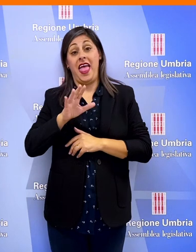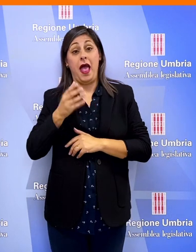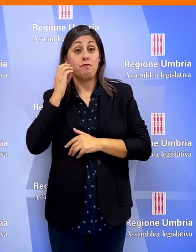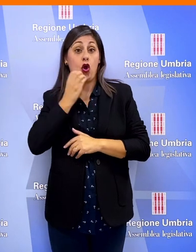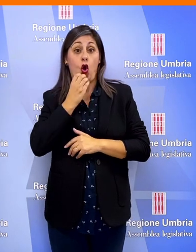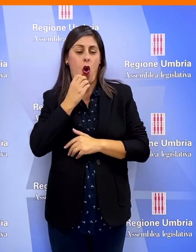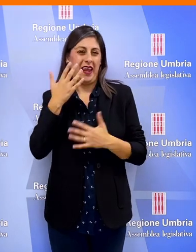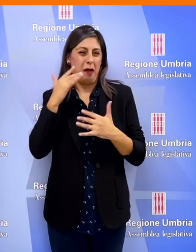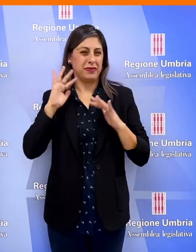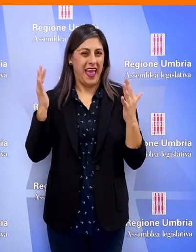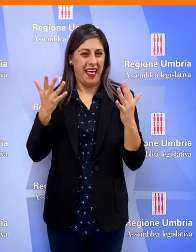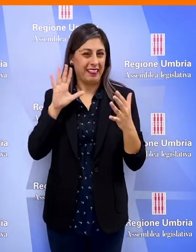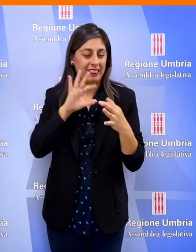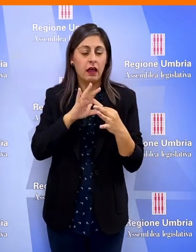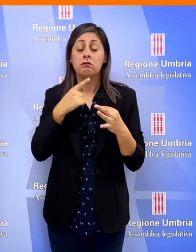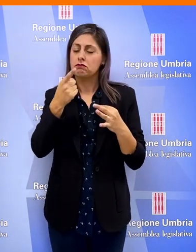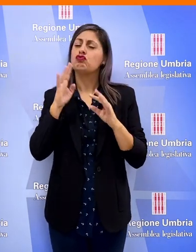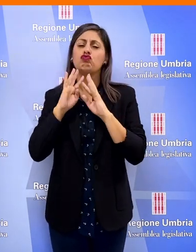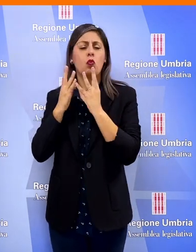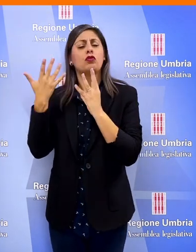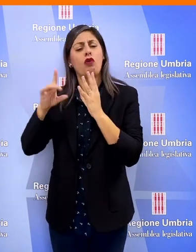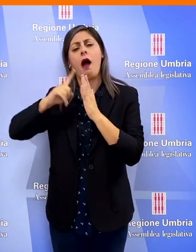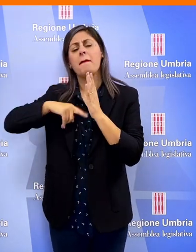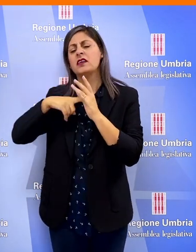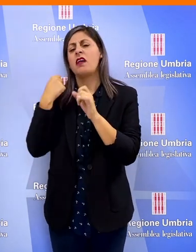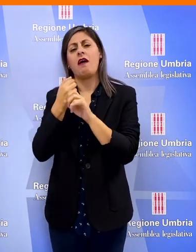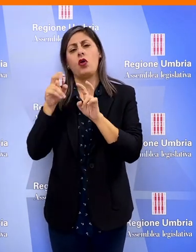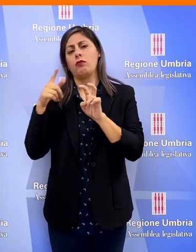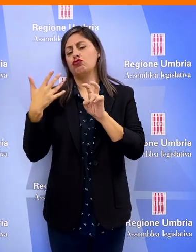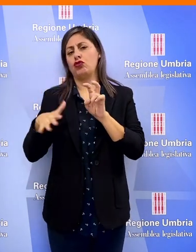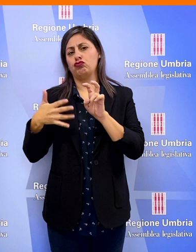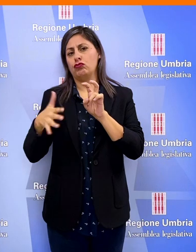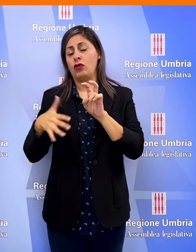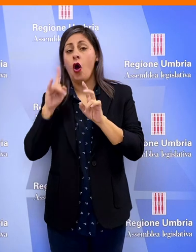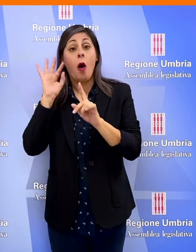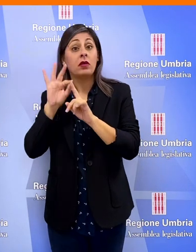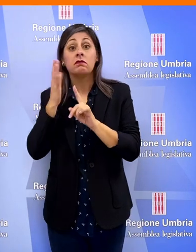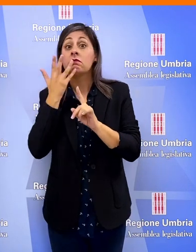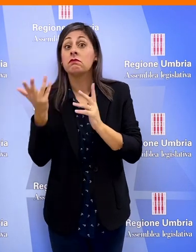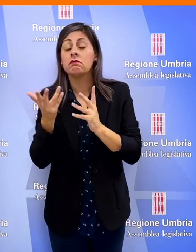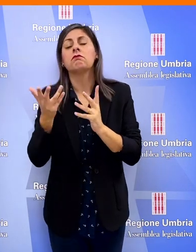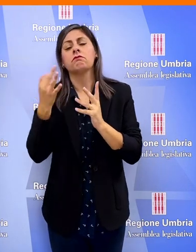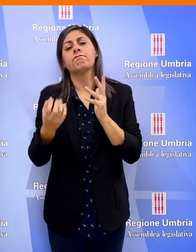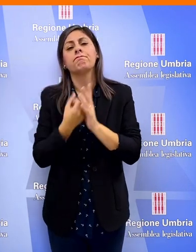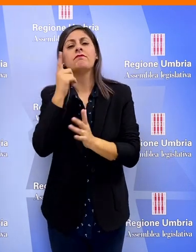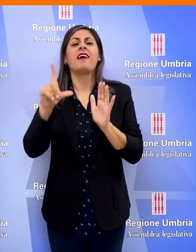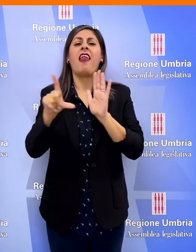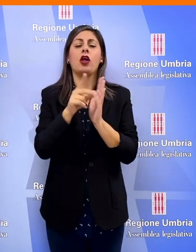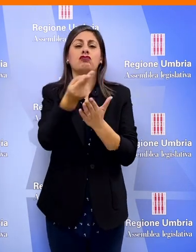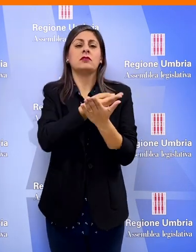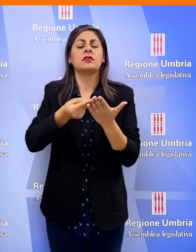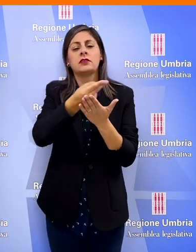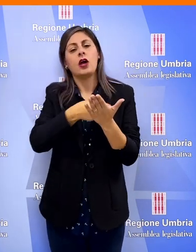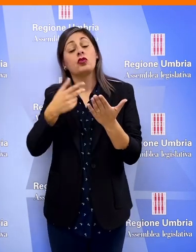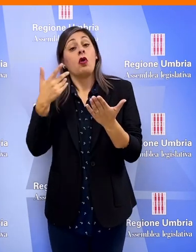Roberto Morroni il quale ha annunciato che anche la Giunta sta lavorando da mesi su questo tema con l'obiettivo di predisporre un disegno di